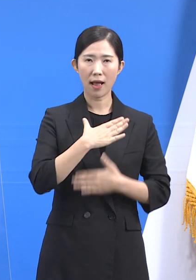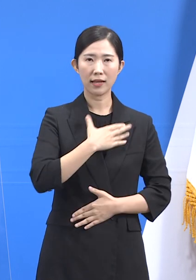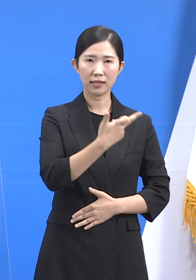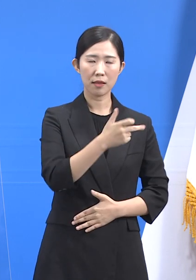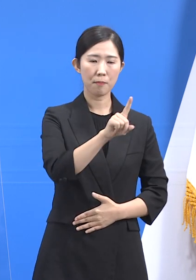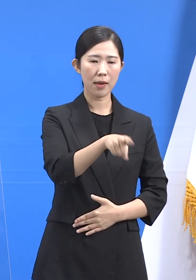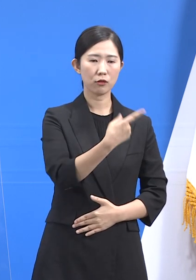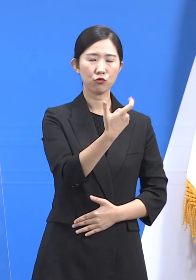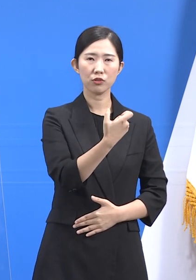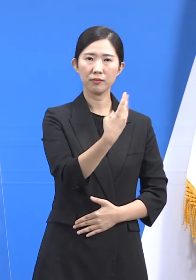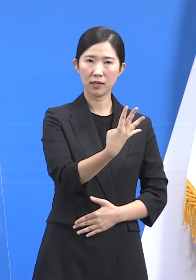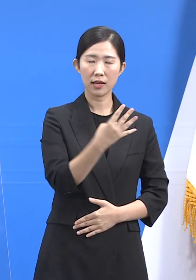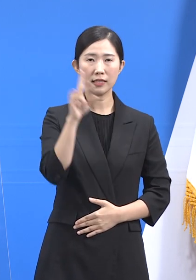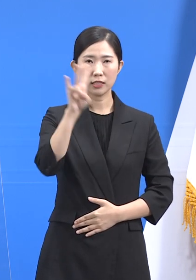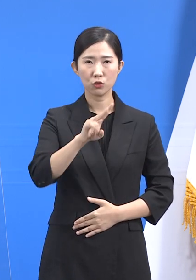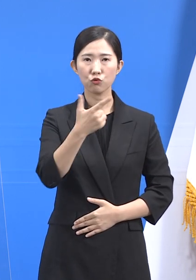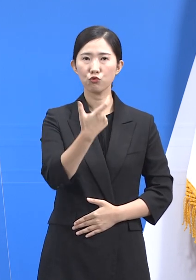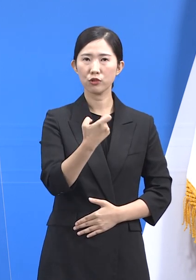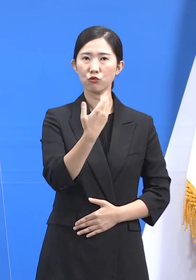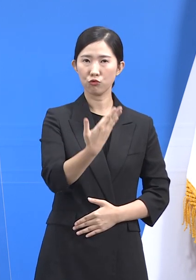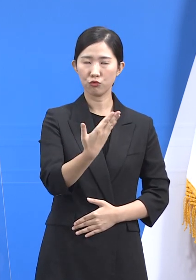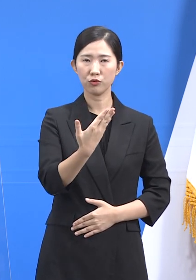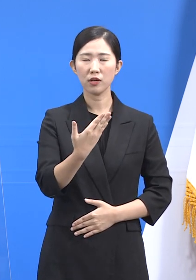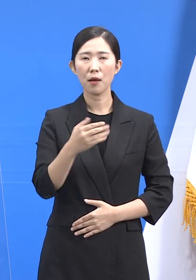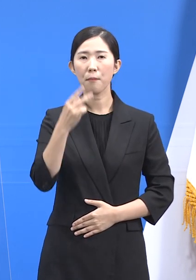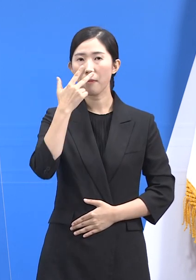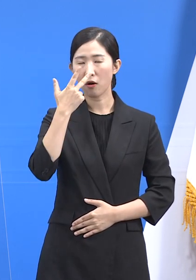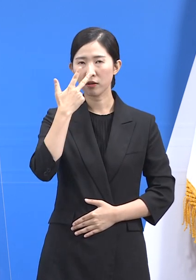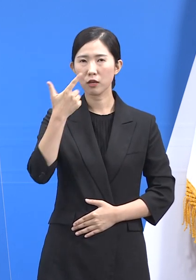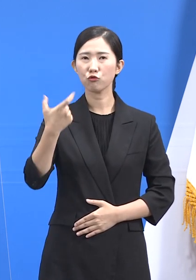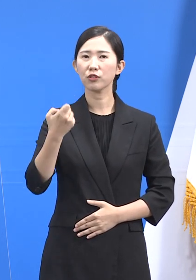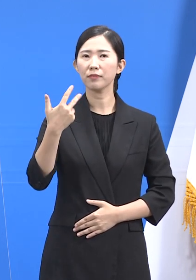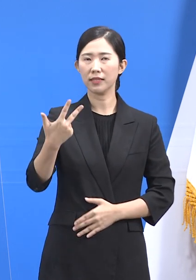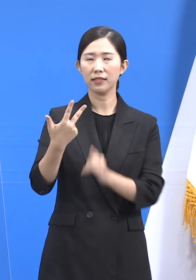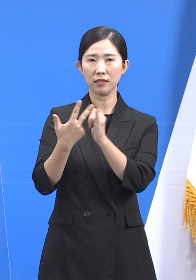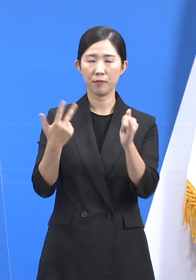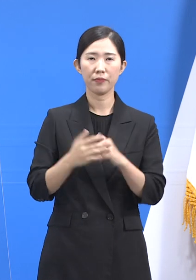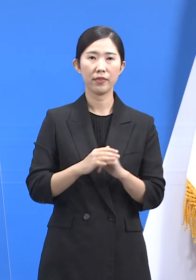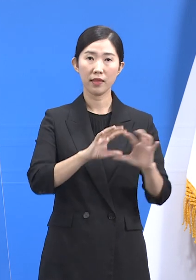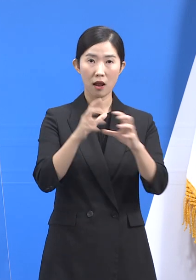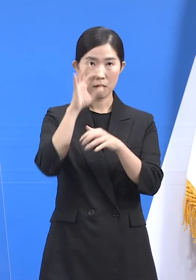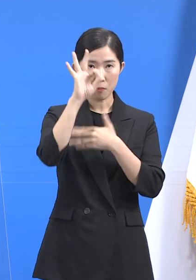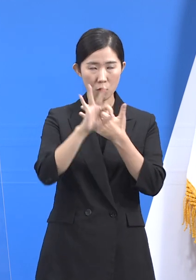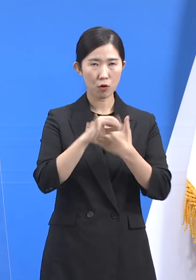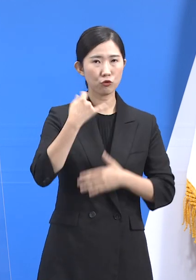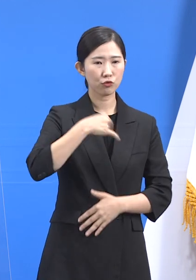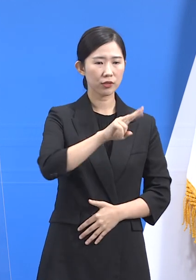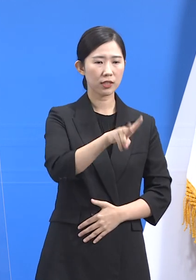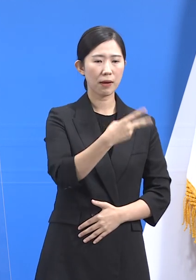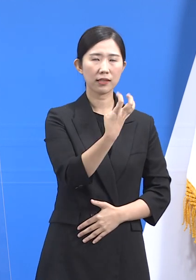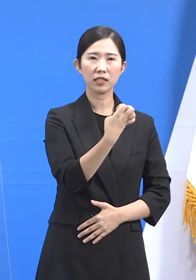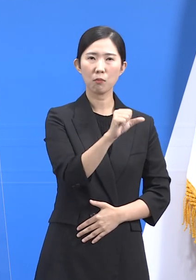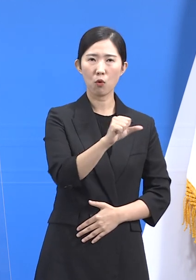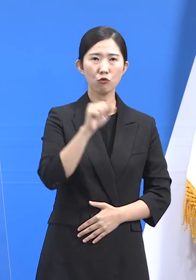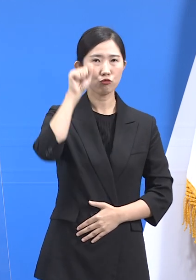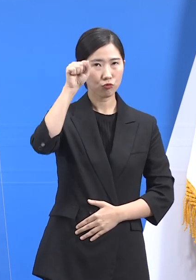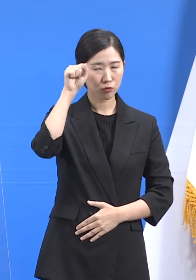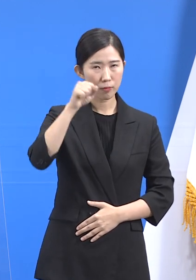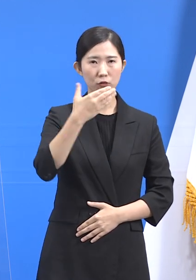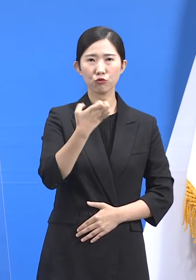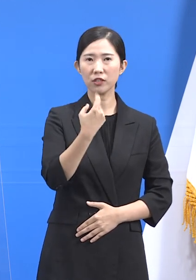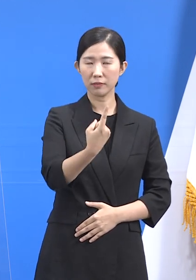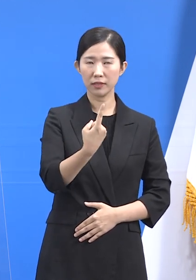164명, 시흥 69명, 평땡 67명 순이며 국적별로는 중국 245명, 우즈베키스탄